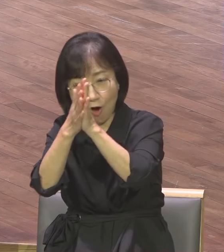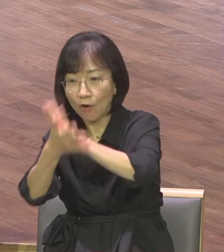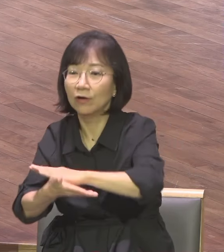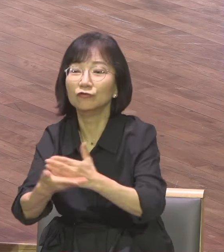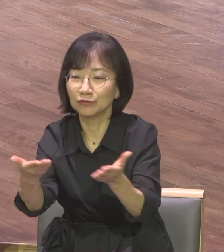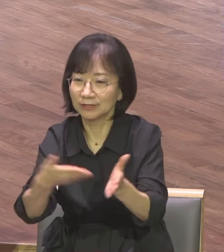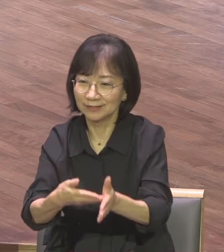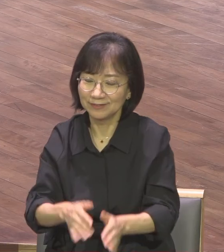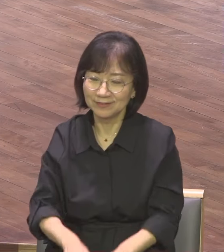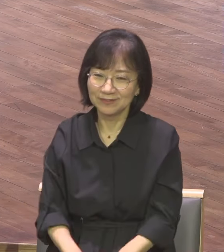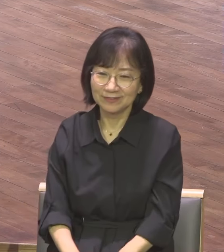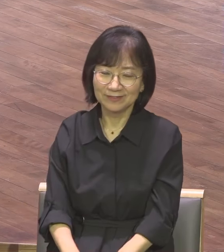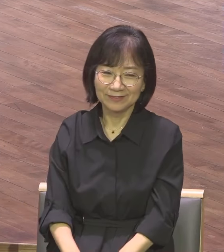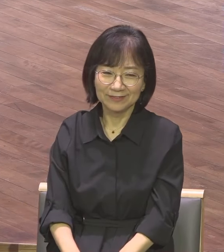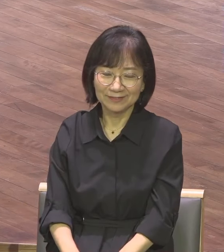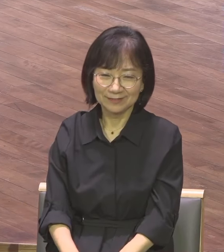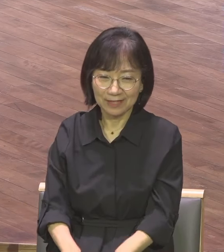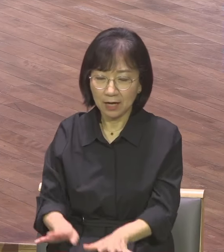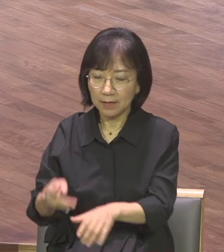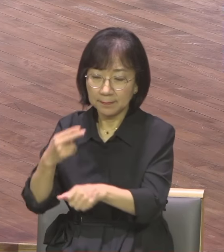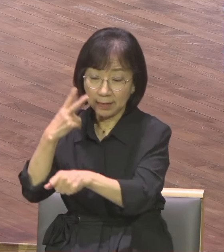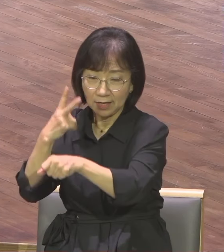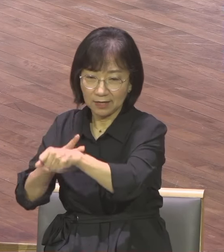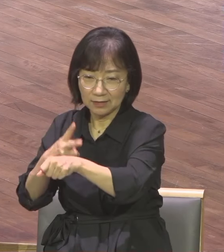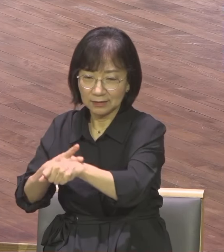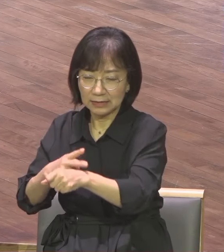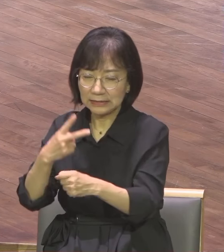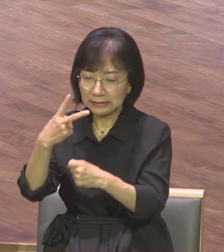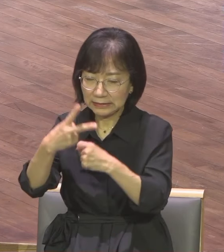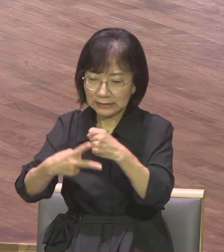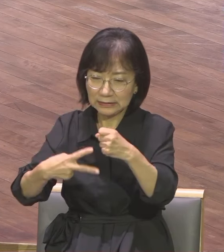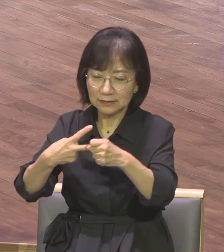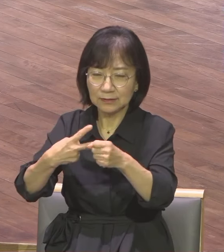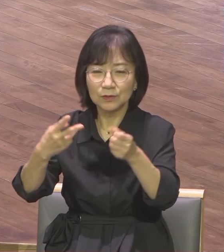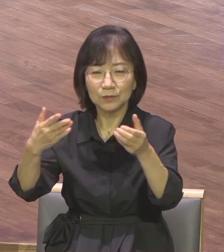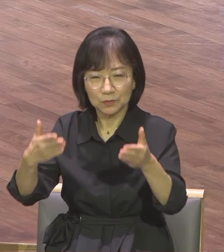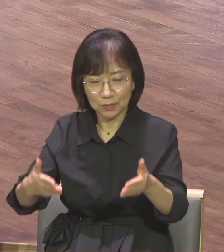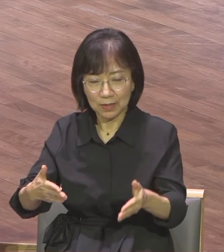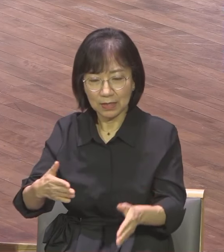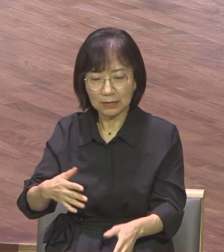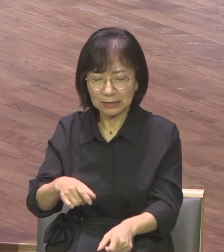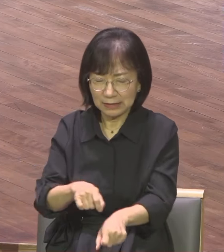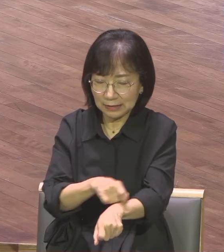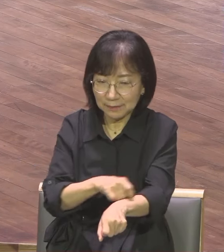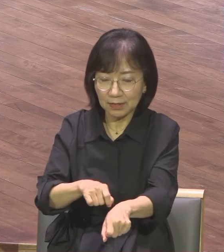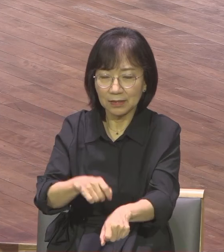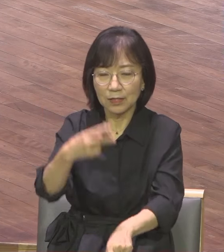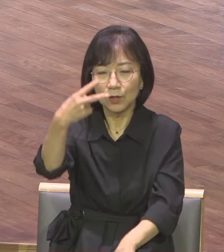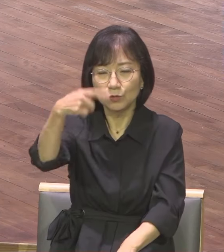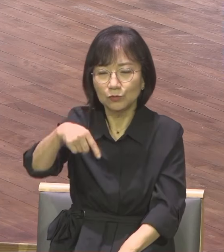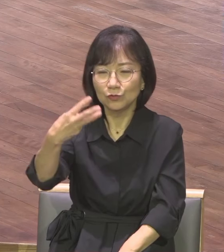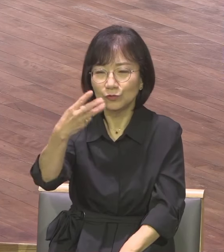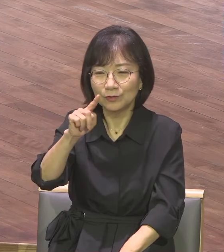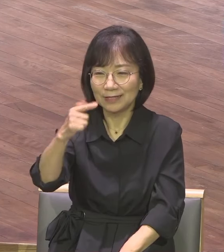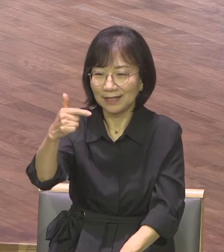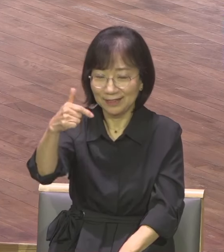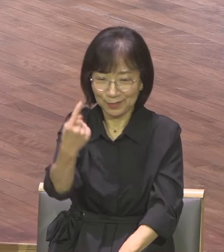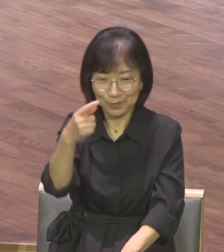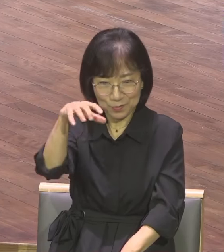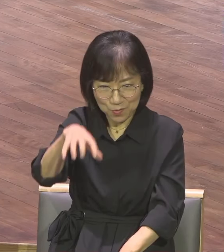사도 바울의 예배소에서 특별히 두란노소에서 성경을 가르쳤을